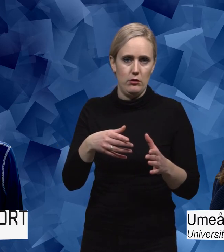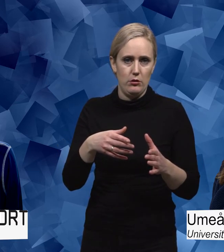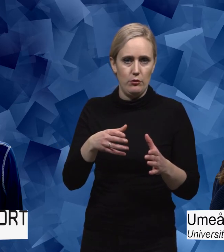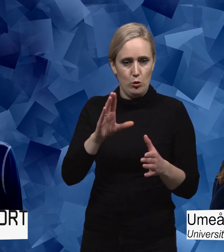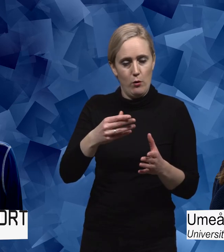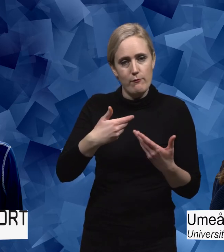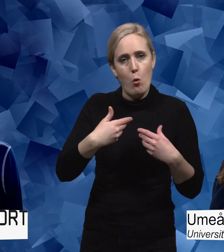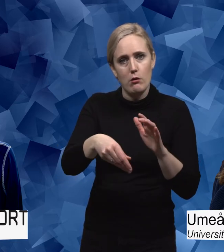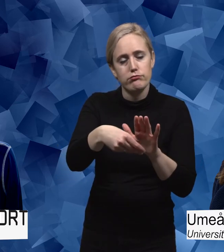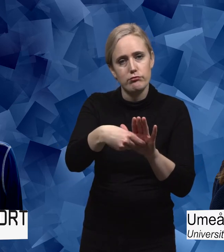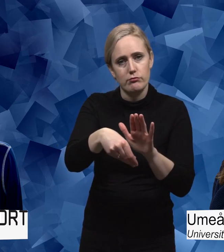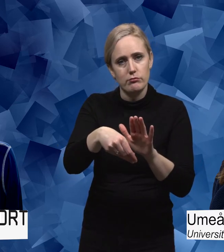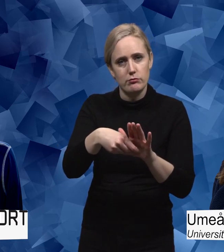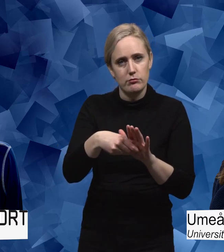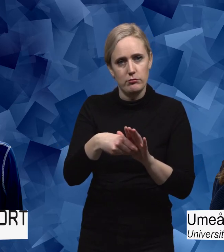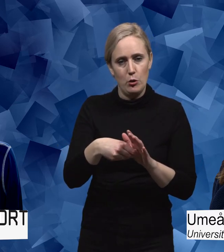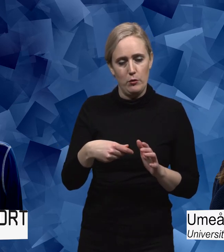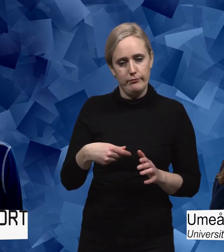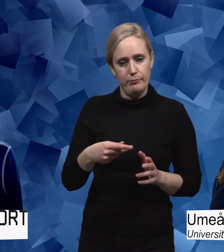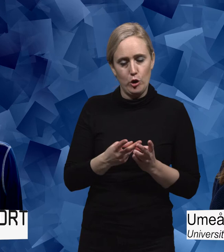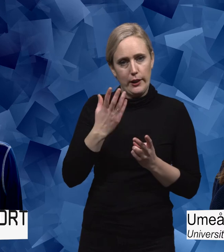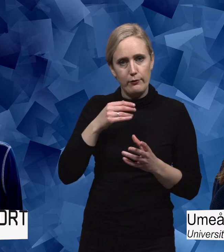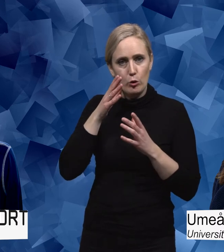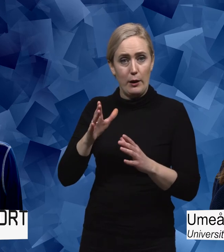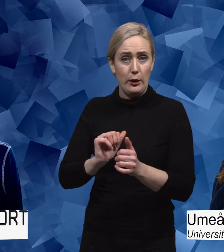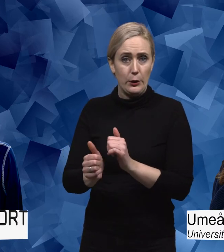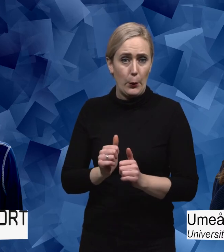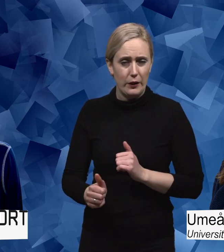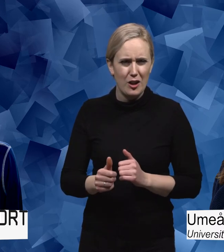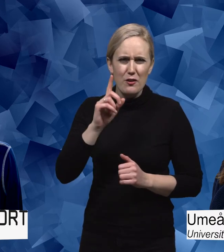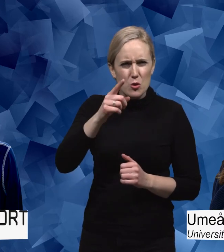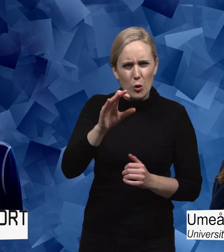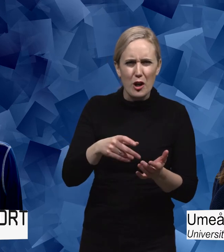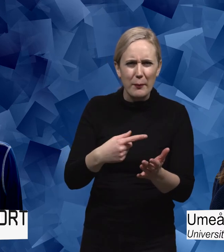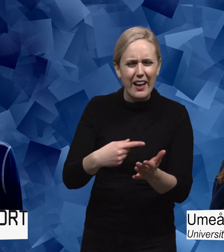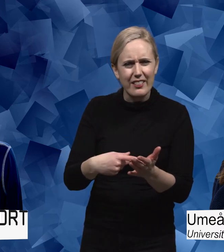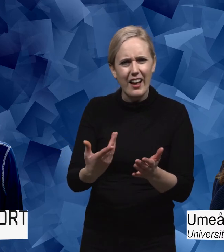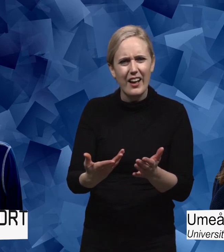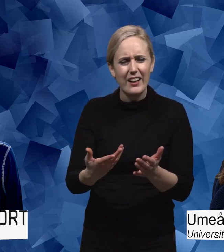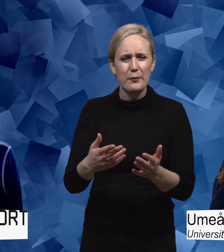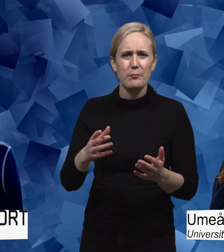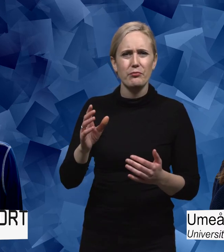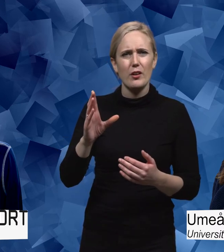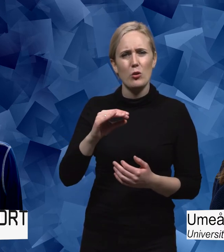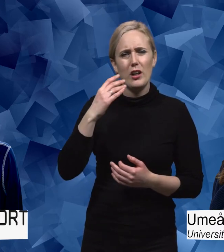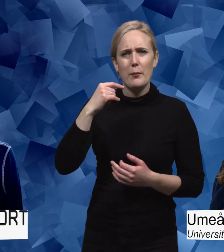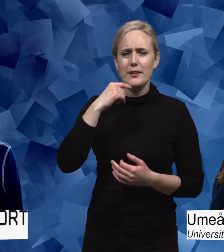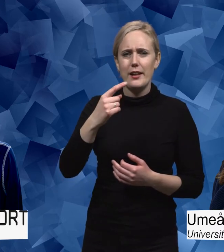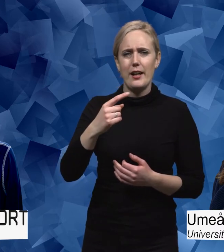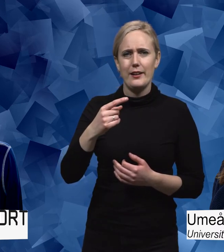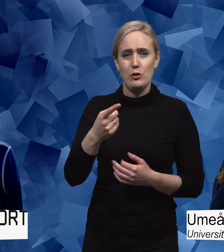möjligheter och resurser för att kunna ägna sig åt sitt idrottande. Förstår du vad jag menar? Och där kan man säga att där